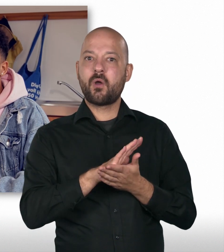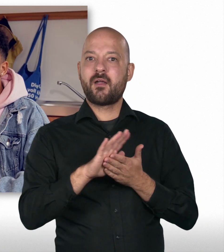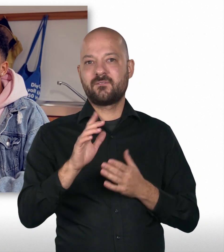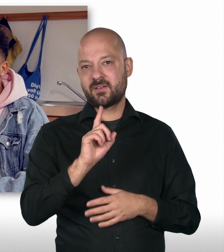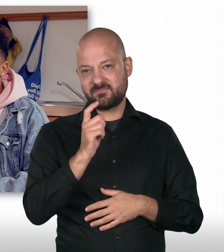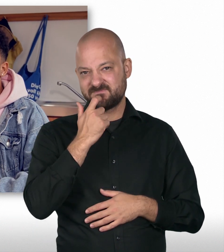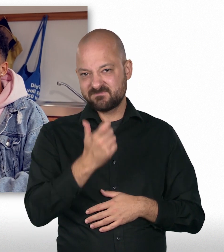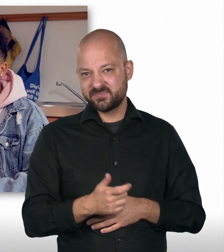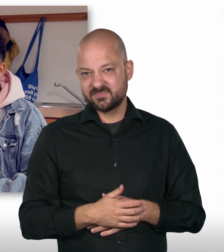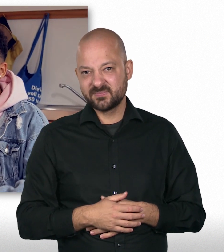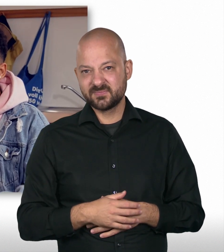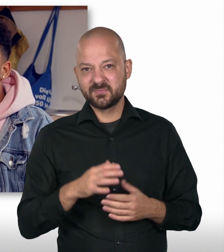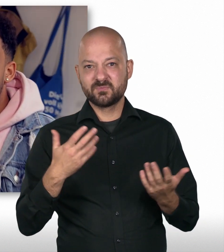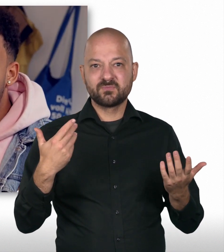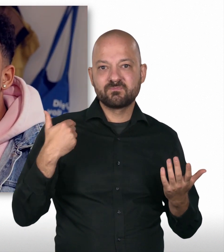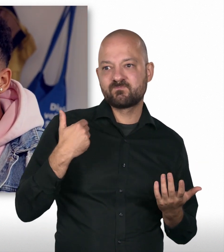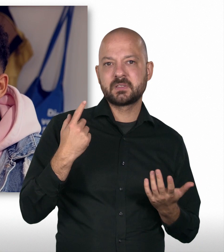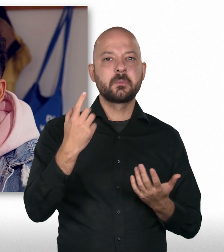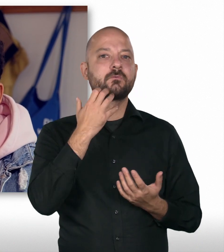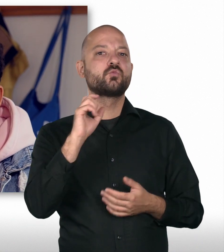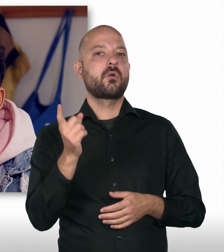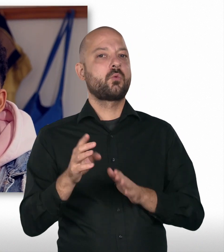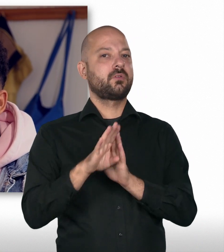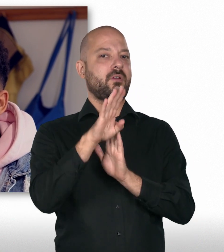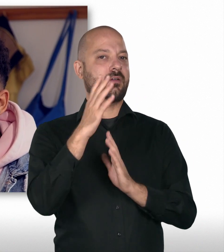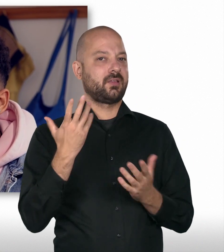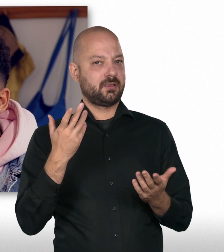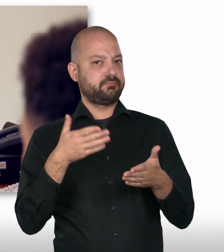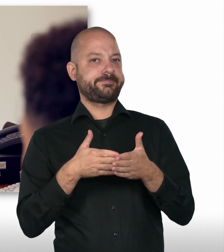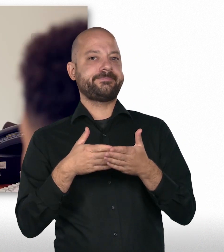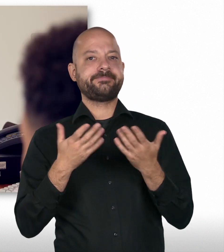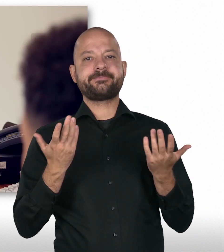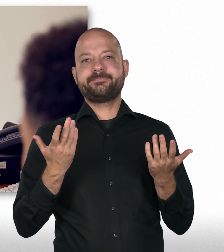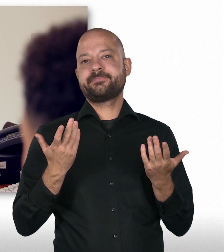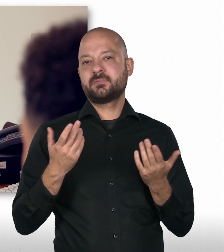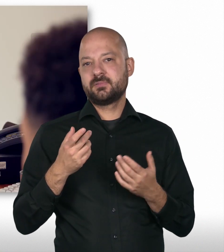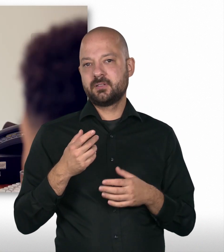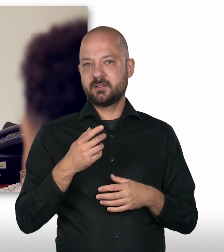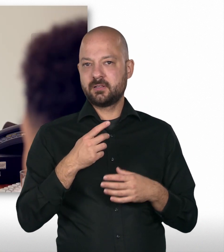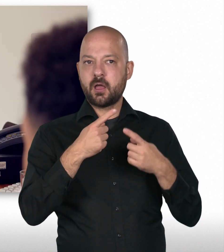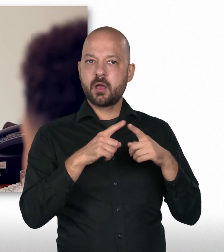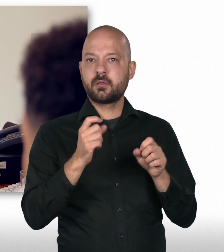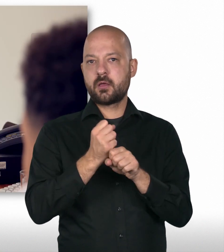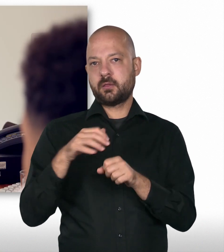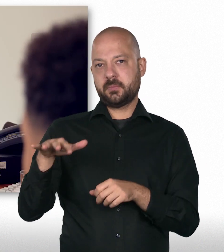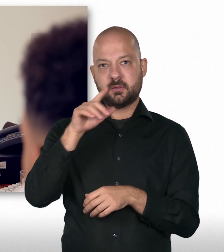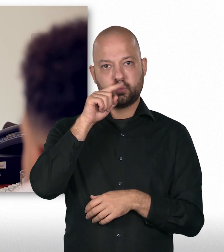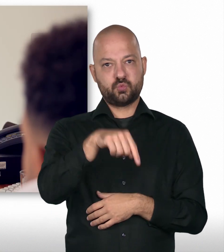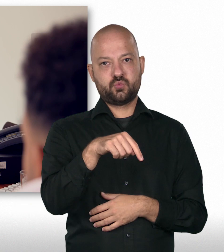sollte, dass das nicht ganz so einfach ist, wenn man einen Partner oder eine Partnerin hat, die auch selbst Karriere machen möchte außerhalb des Auswärtigen Amtes, da